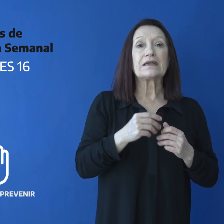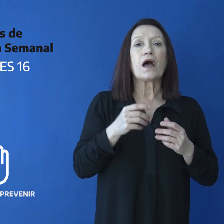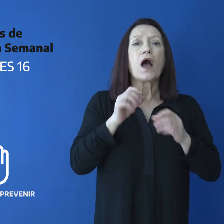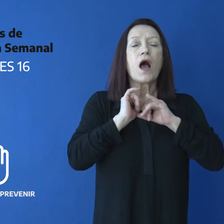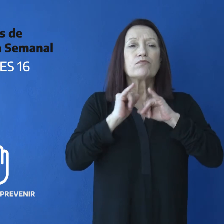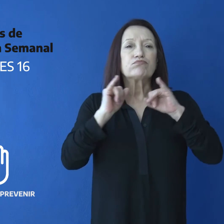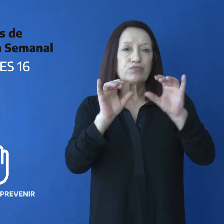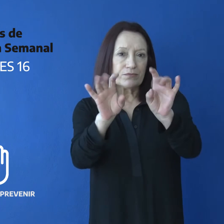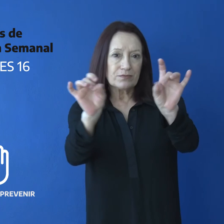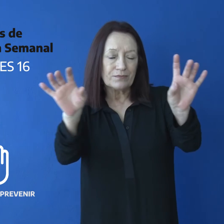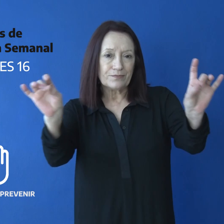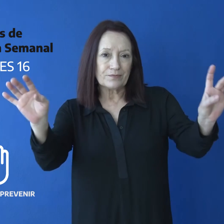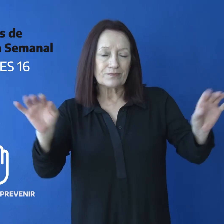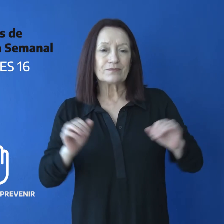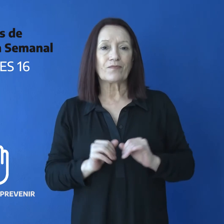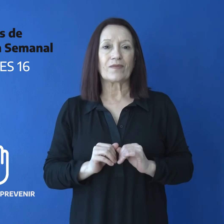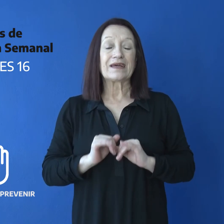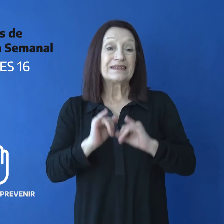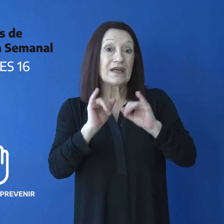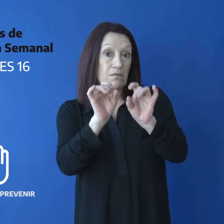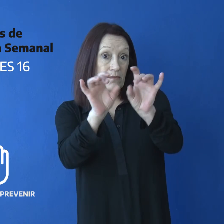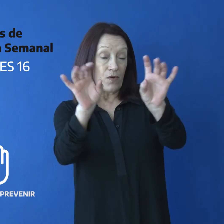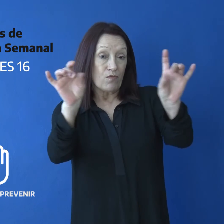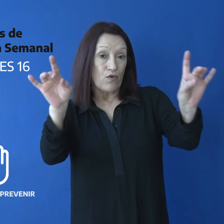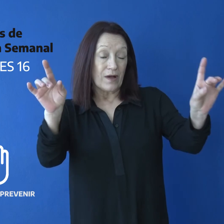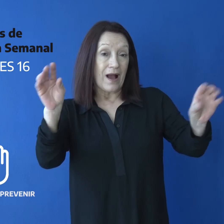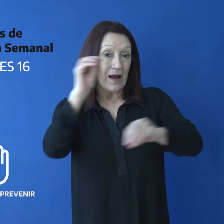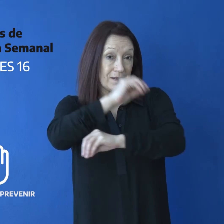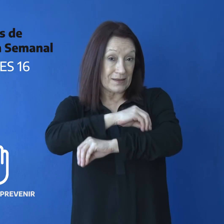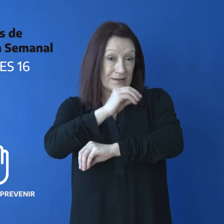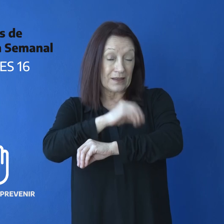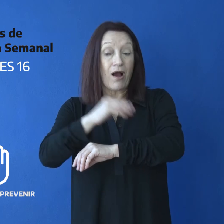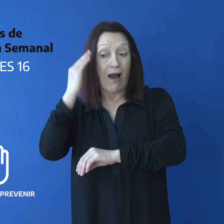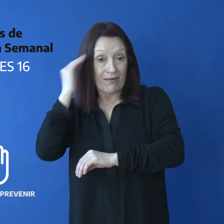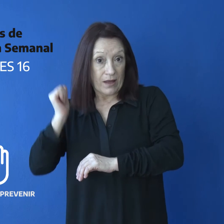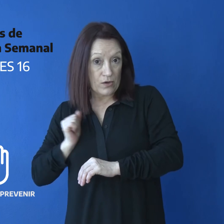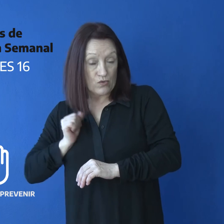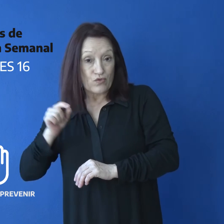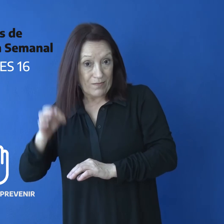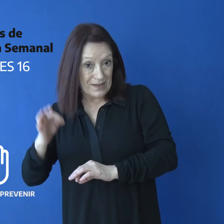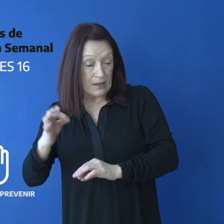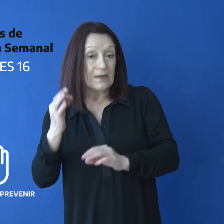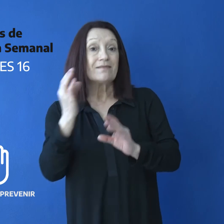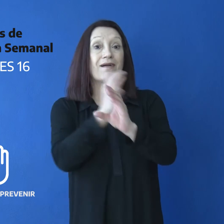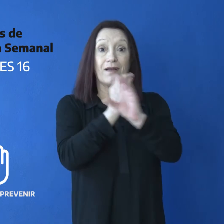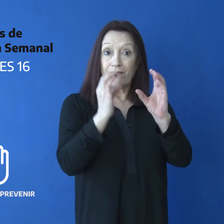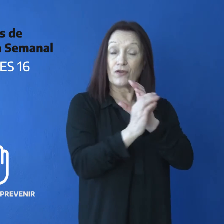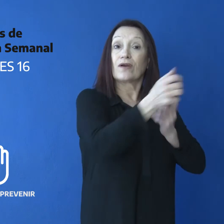Situación Epidemiológica. La situación epidemiológica actual de Río Gallegos, El Calafate y Caleta Olivia,